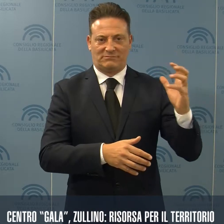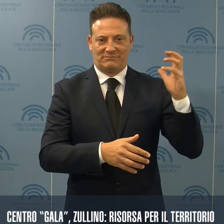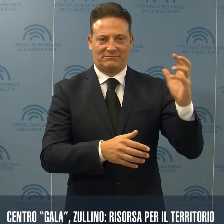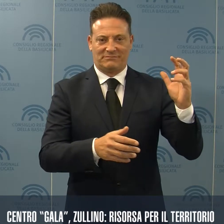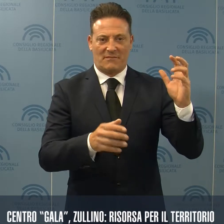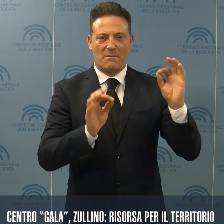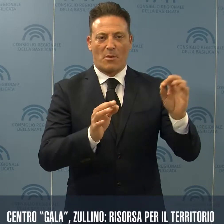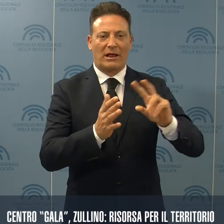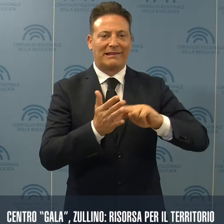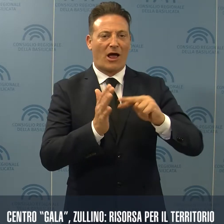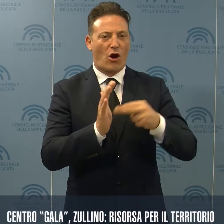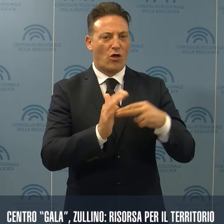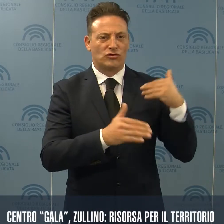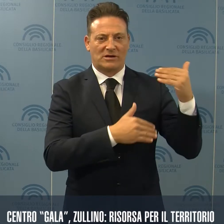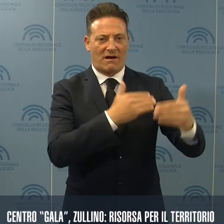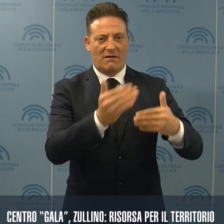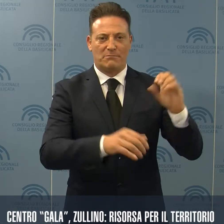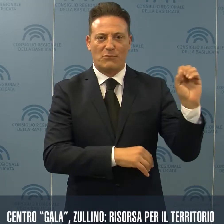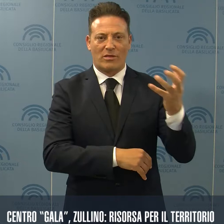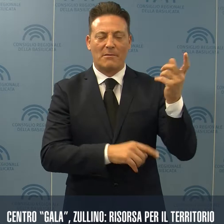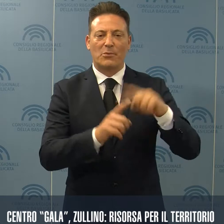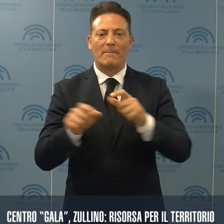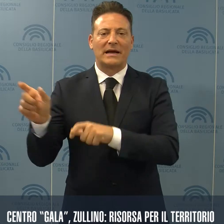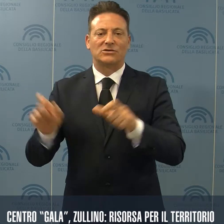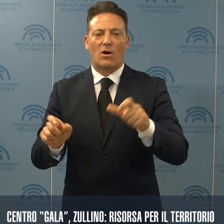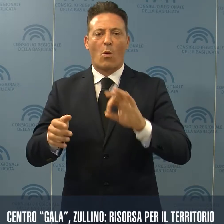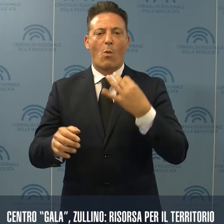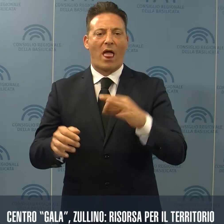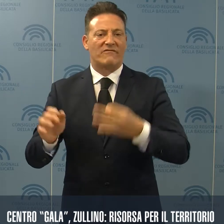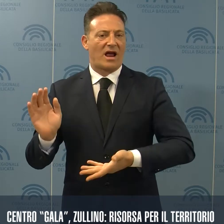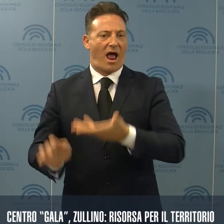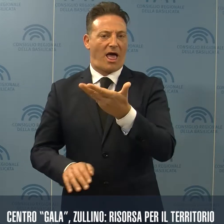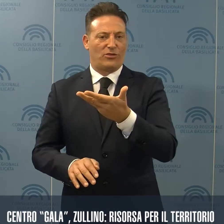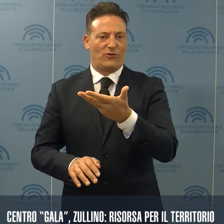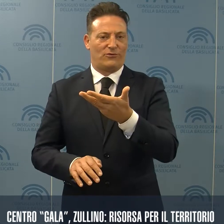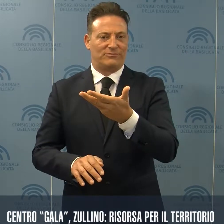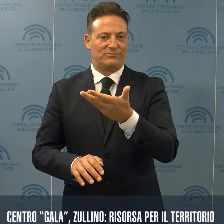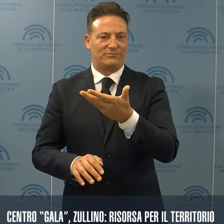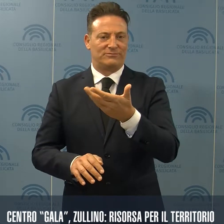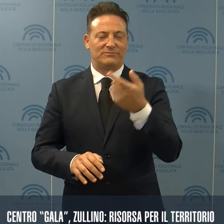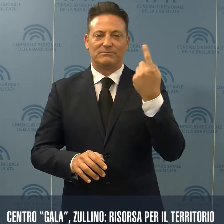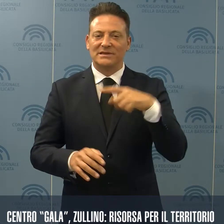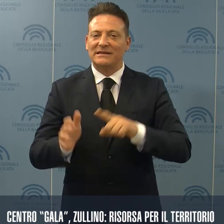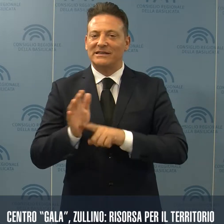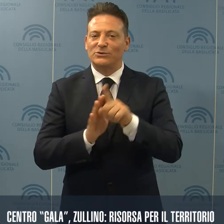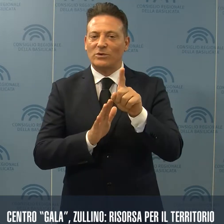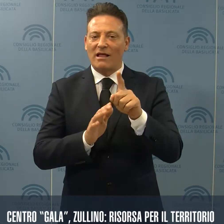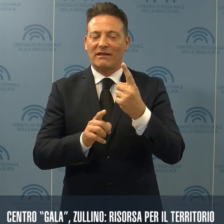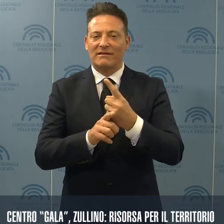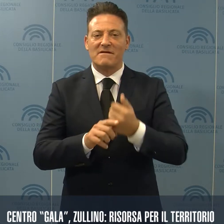ultima generazione e personale altamente qualificato, con il risultato di essere primi